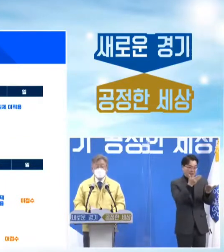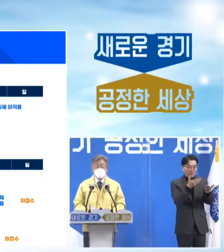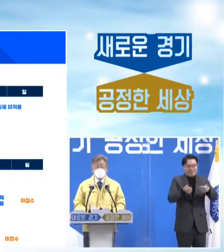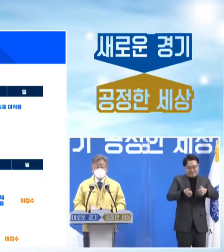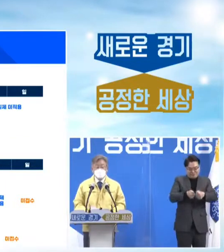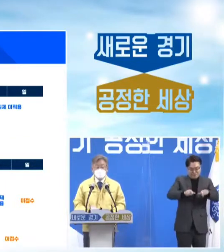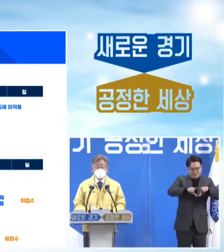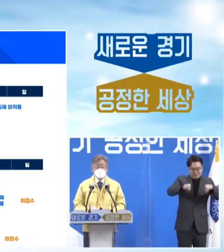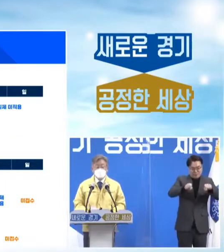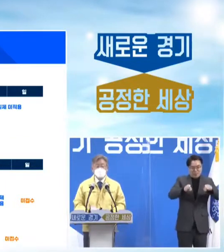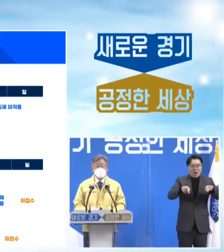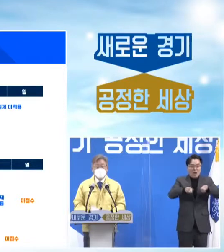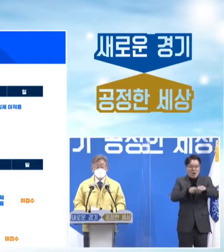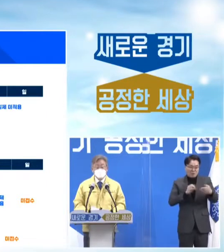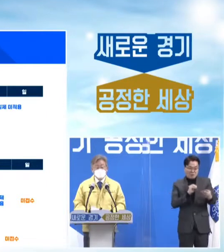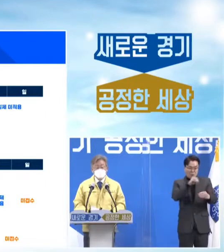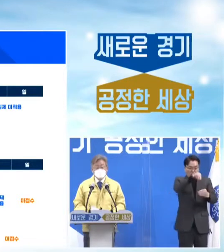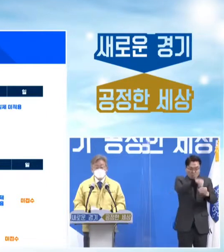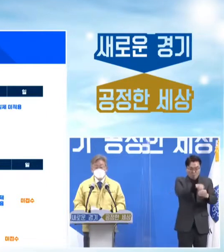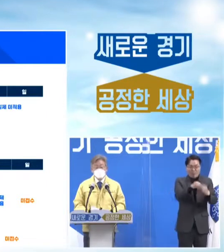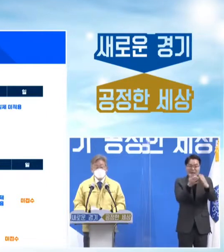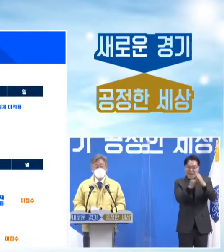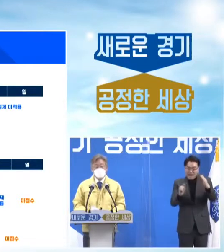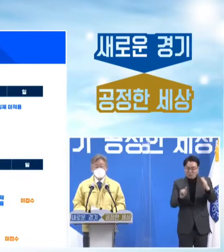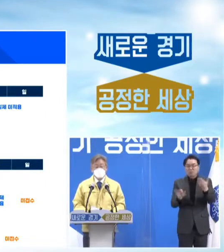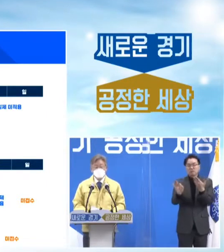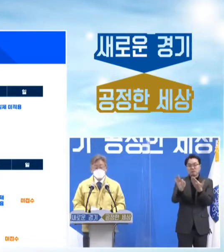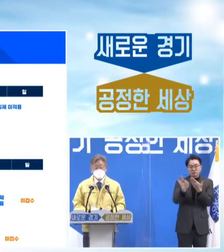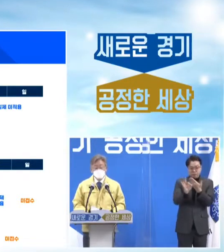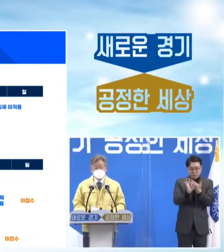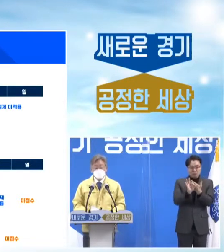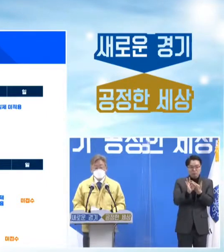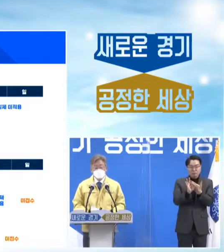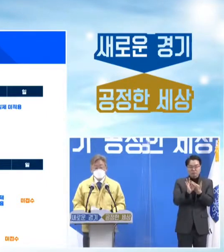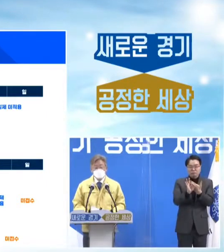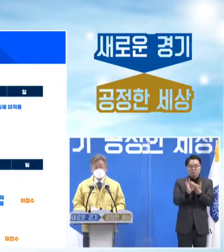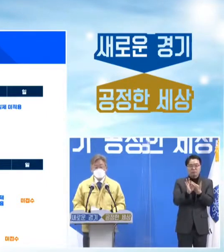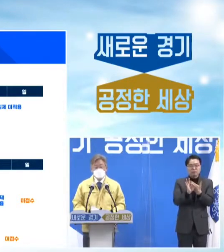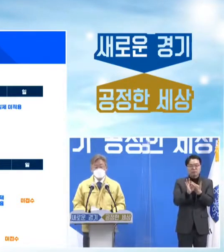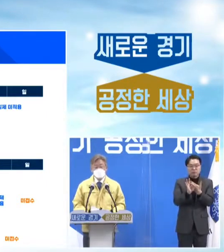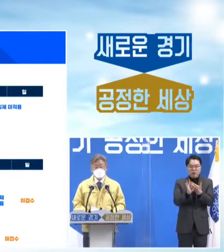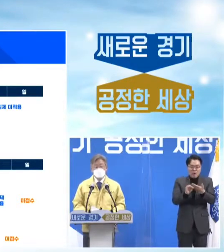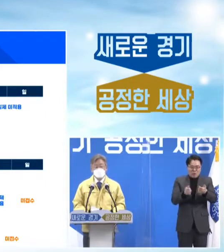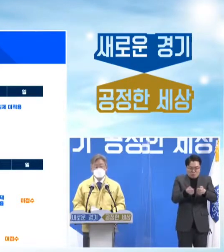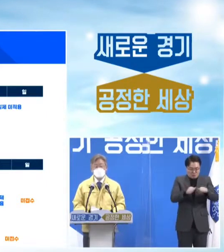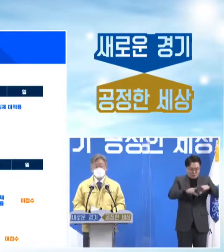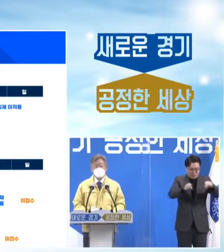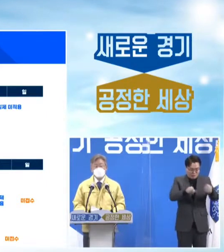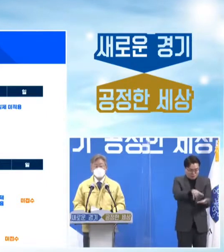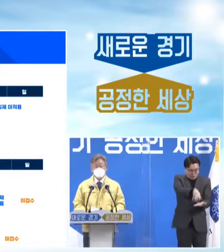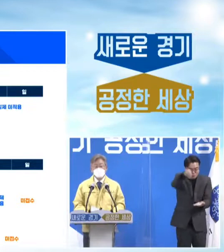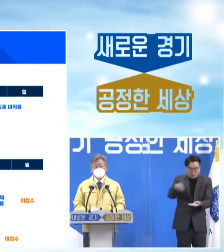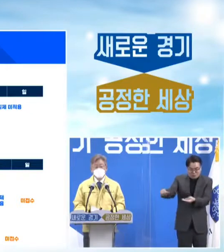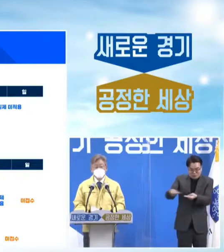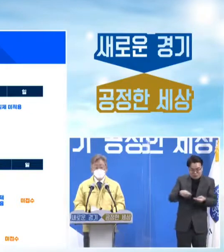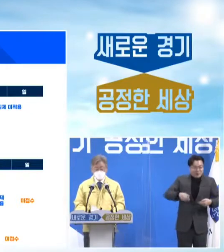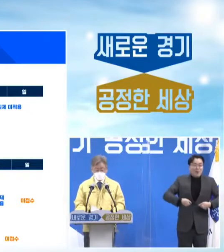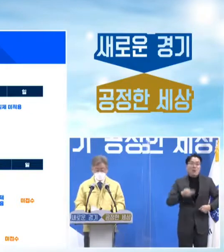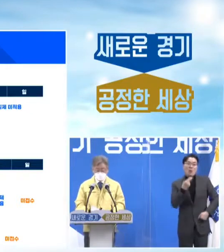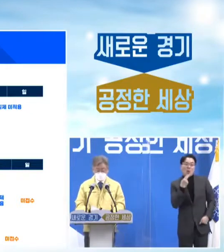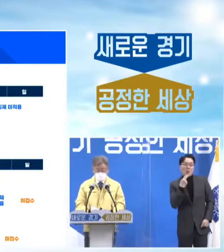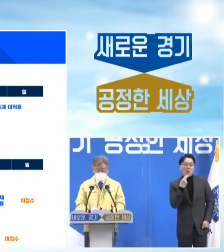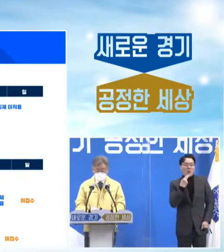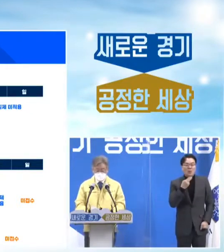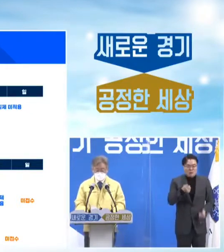주민등록이 같이 되어 있다면 주민등록증 떼오지 않으셔도 됩니다. 주민자치사한테 다 준비되어 있기 때문에 전산으로